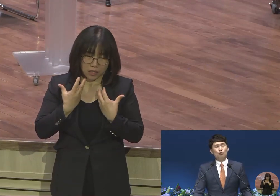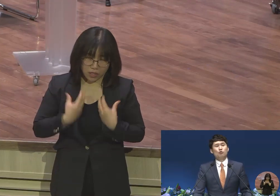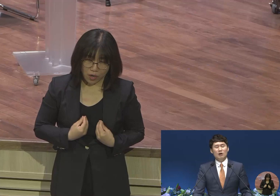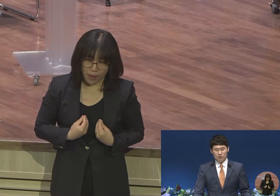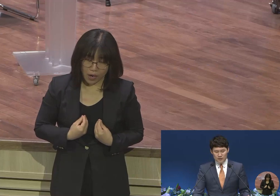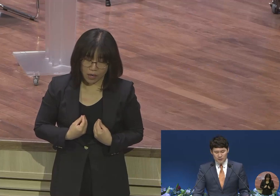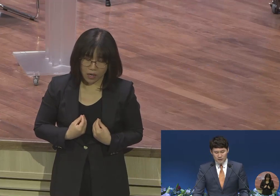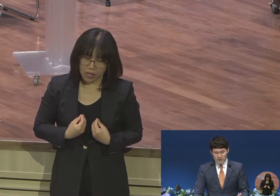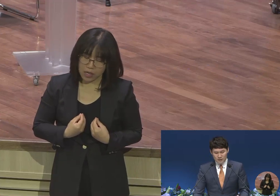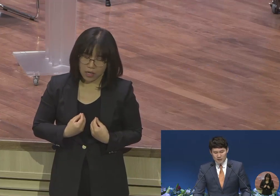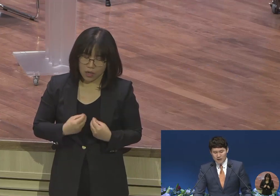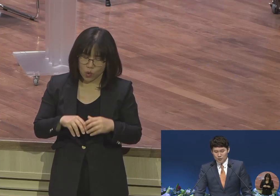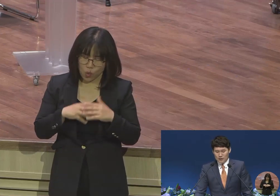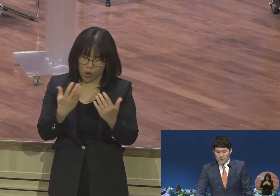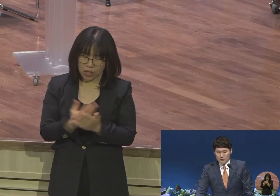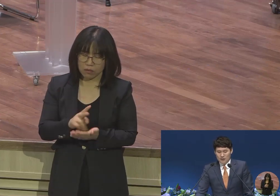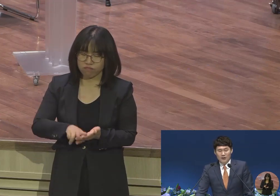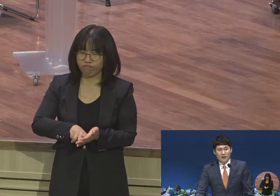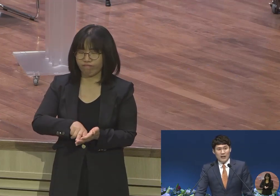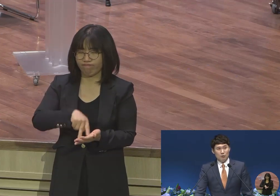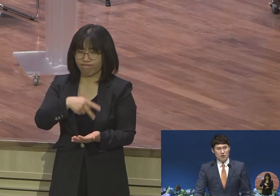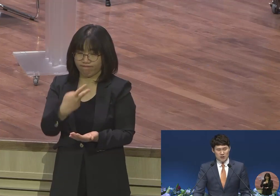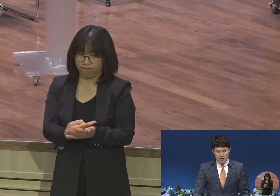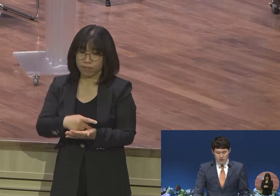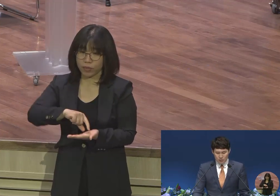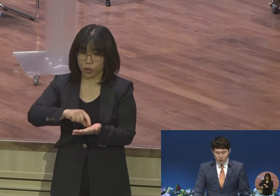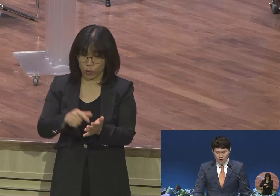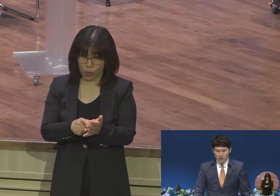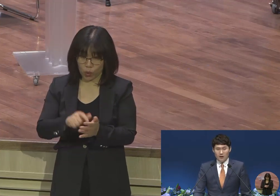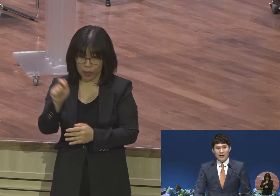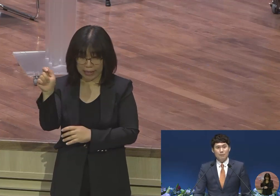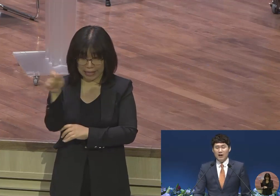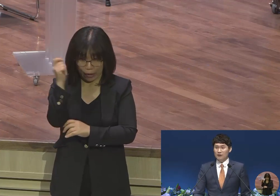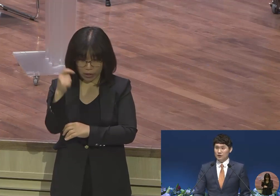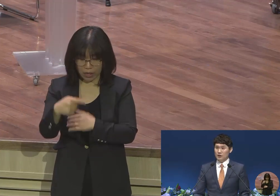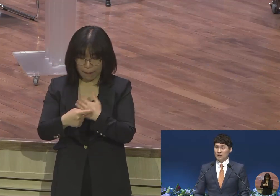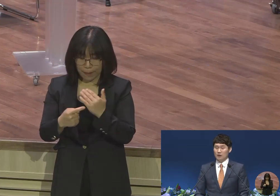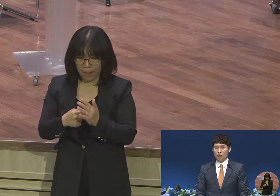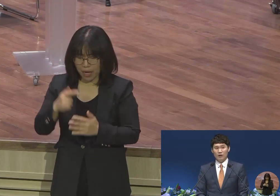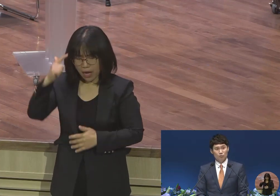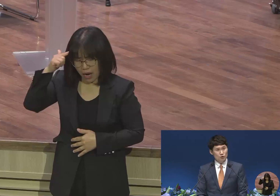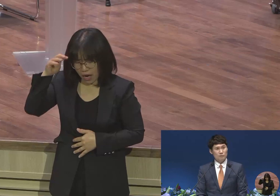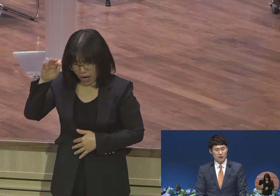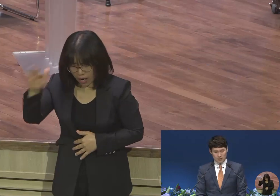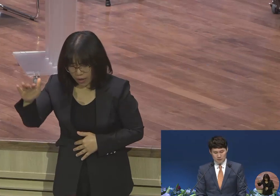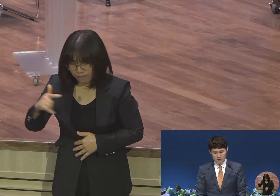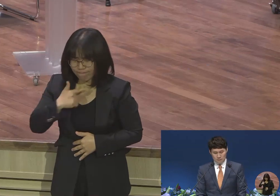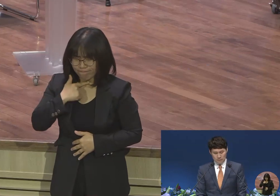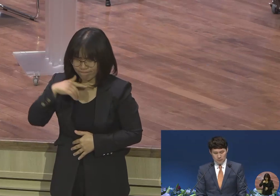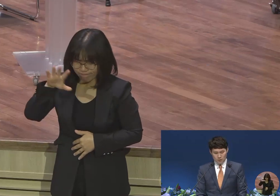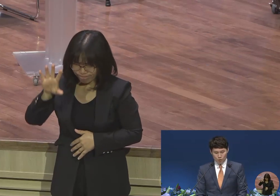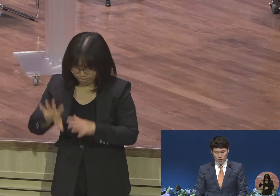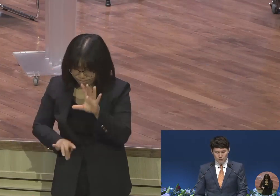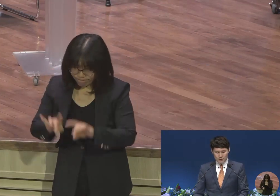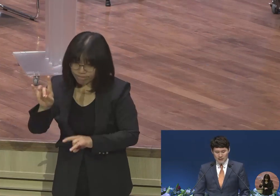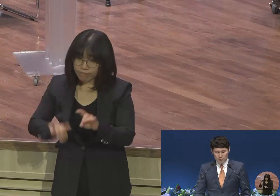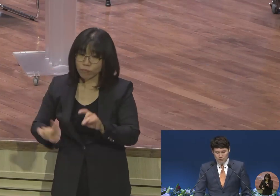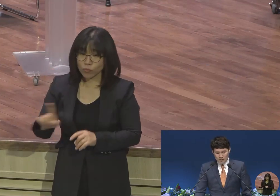졸도하고 쓰러져들 그런 상황 속에서 다윗이 진정으로 갈망한 것이 과연 무엇입니까? 오늘 10편 42편